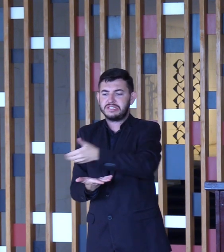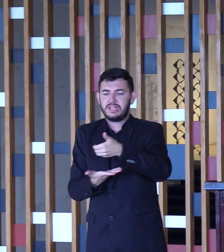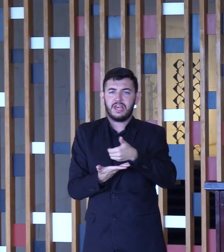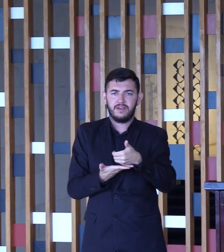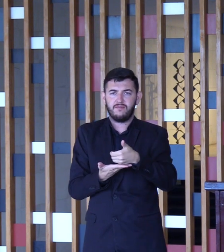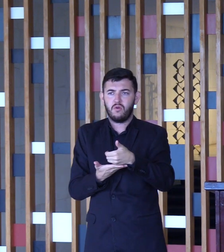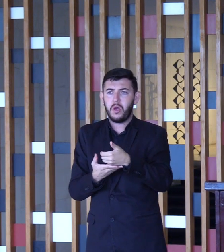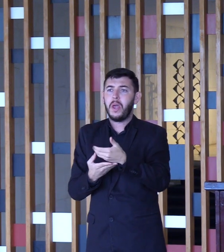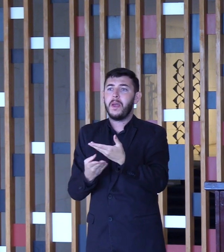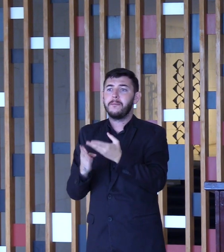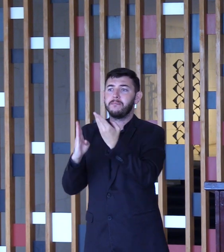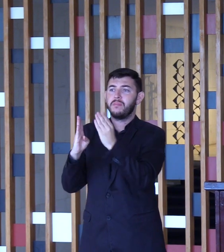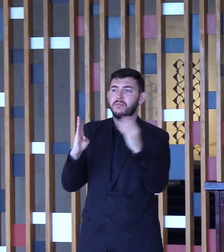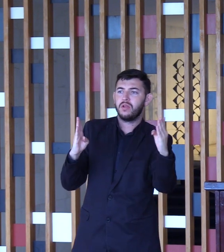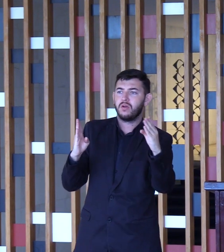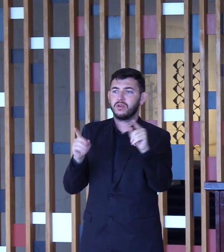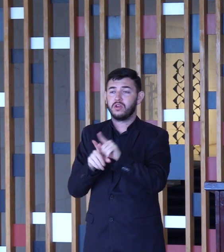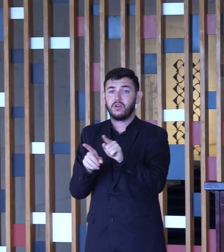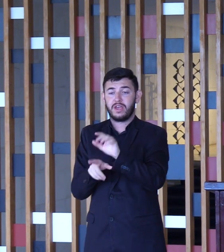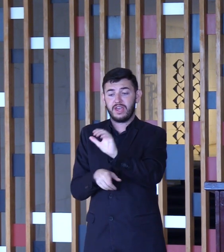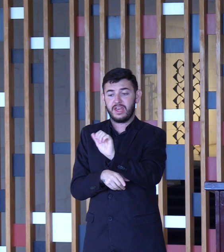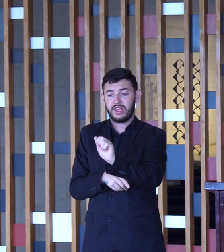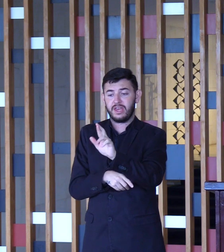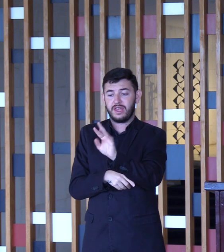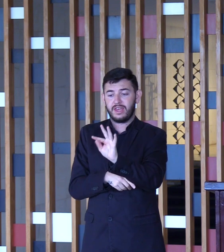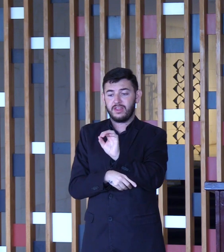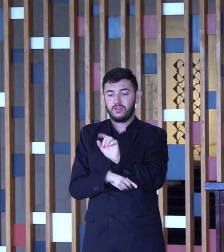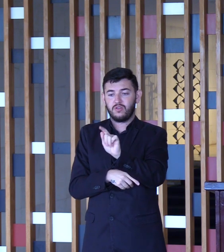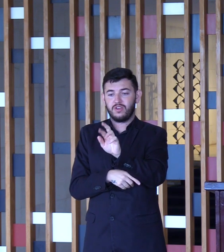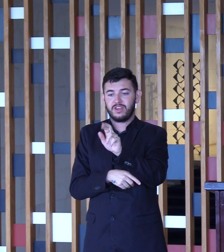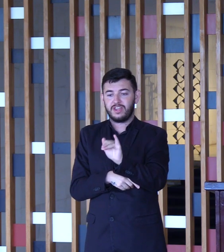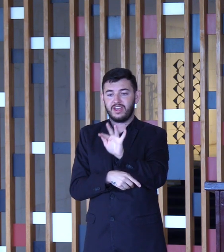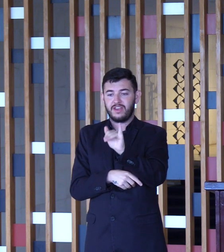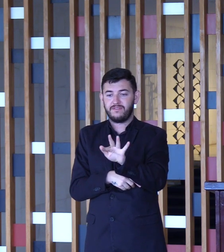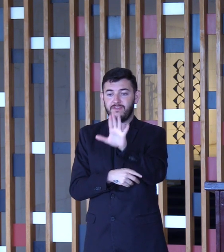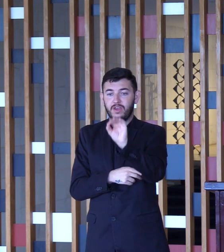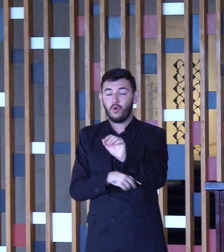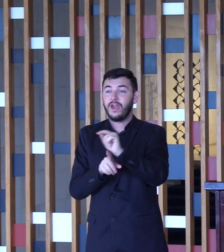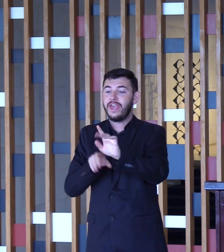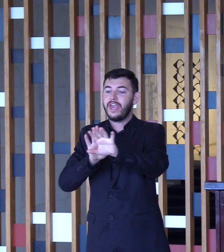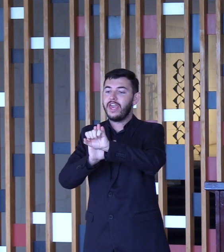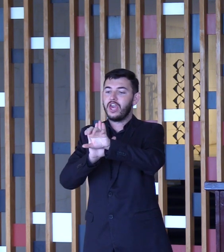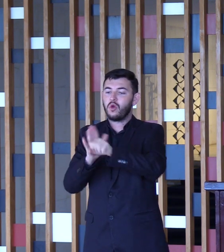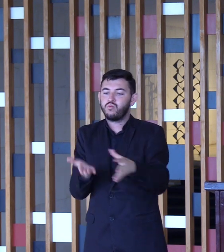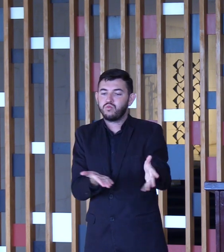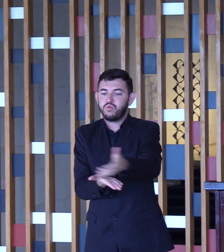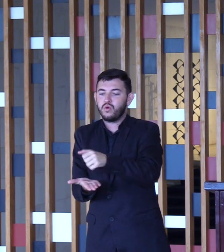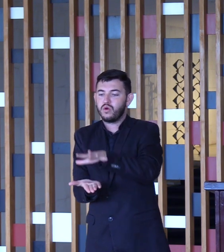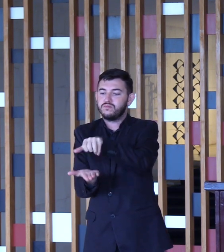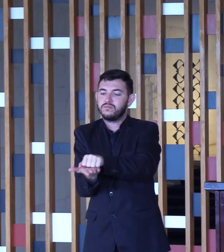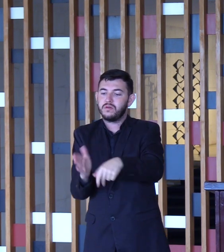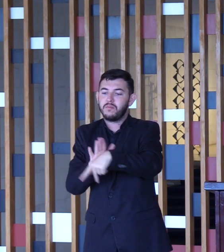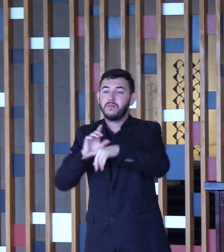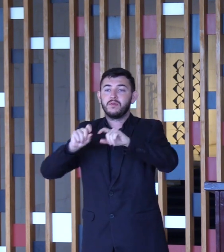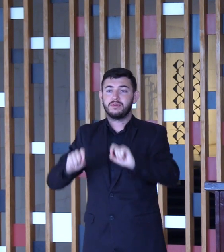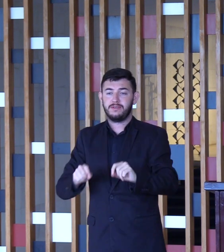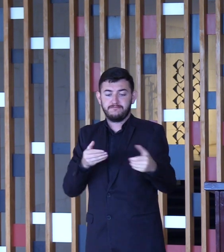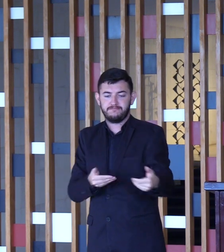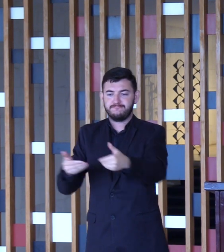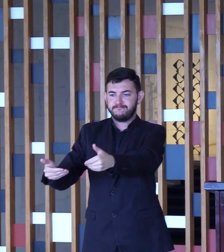bibliográfico, cartográfico e iconográfico do Ministério das Relações Exteriores, no Rio de Janeiro.